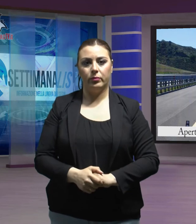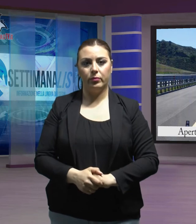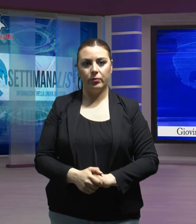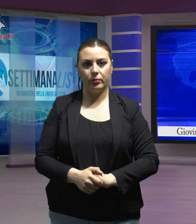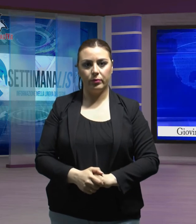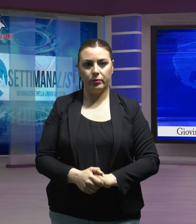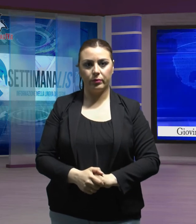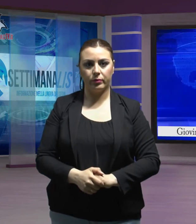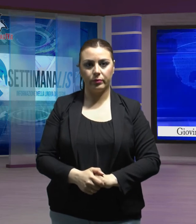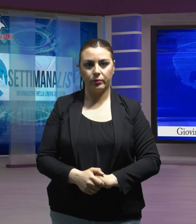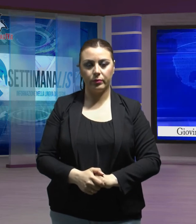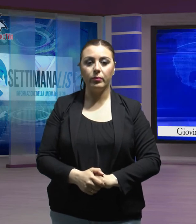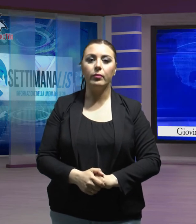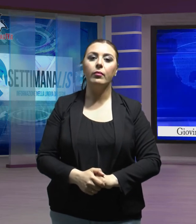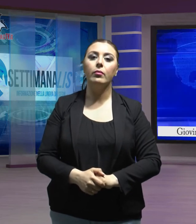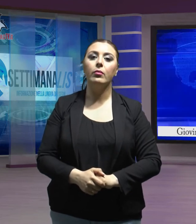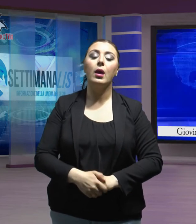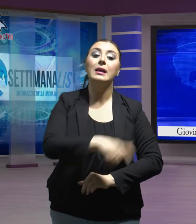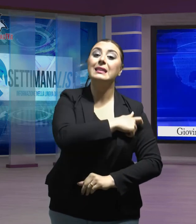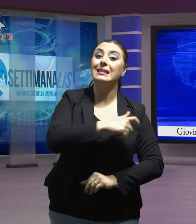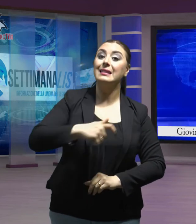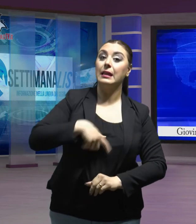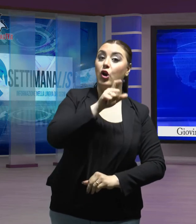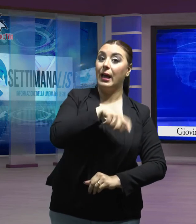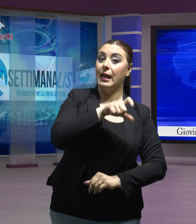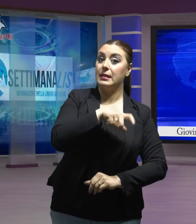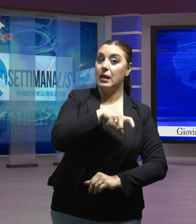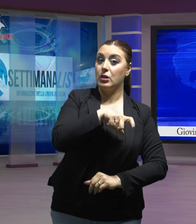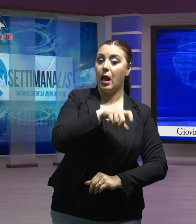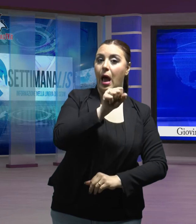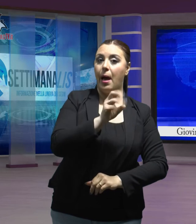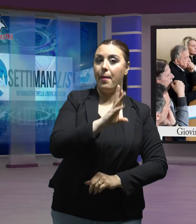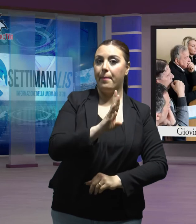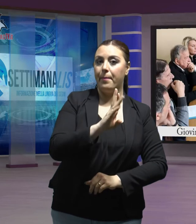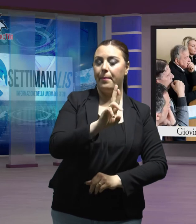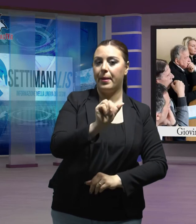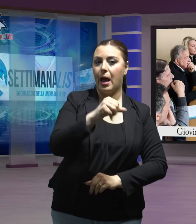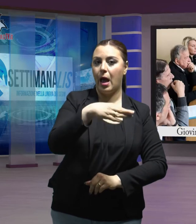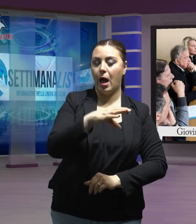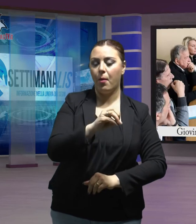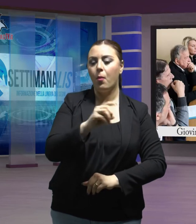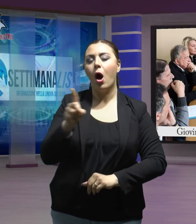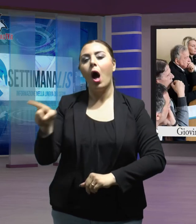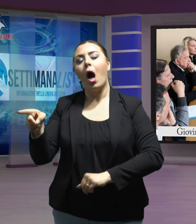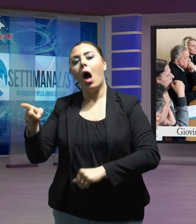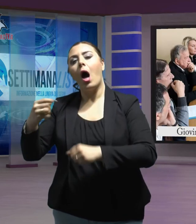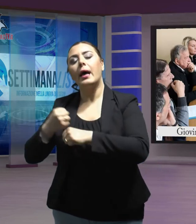Incontro tra il sindaco di Catanzaro, lo stesso Abramo e i rappresentanti degli ordini